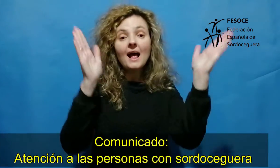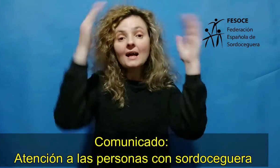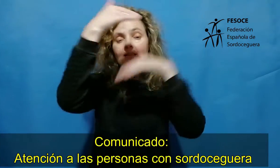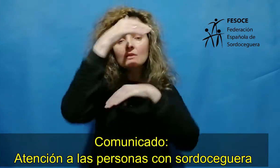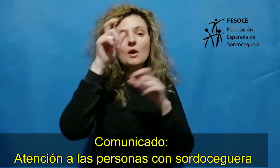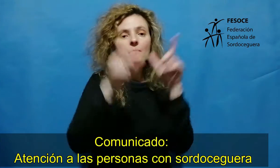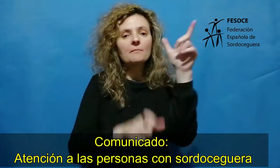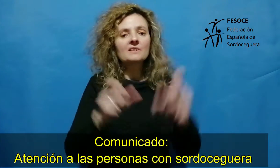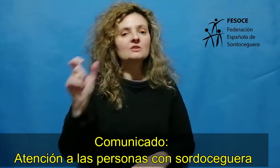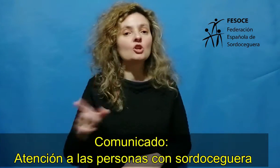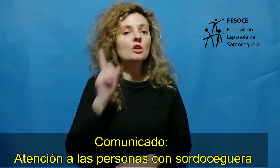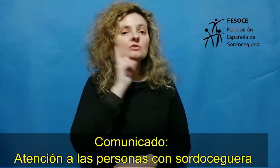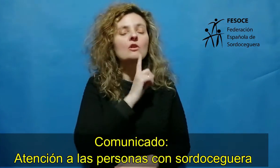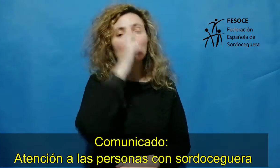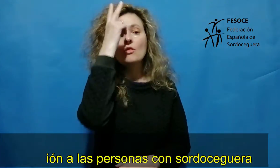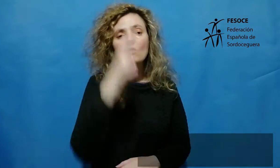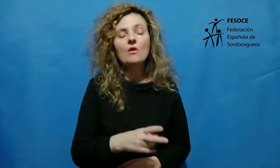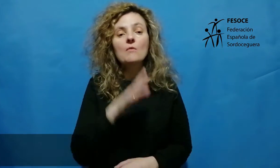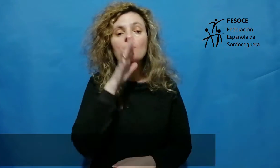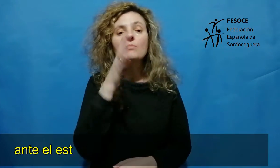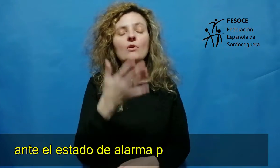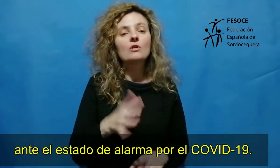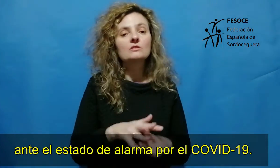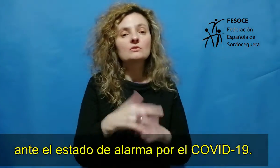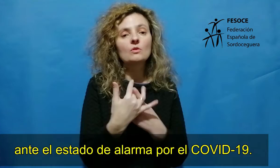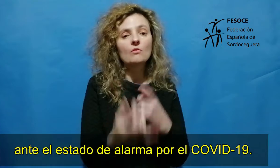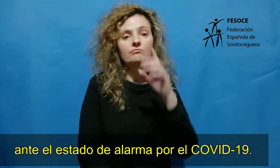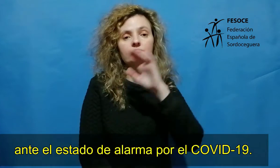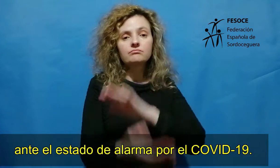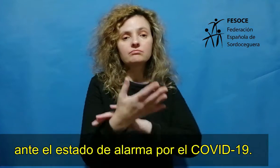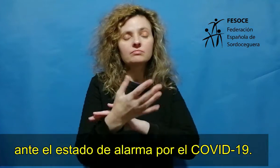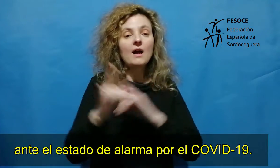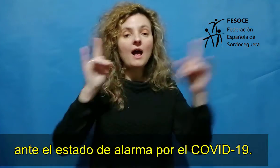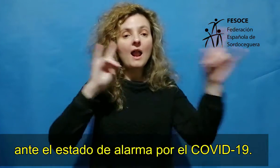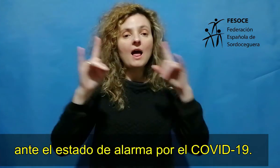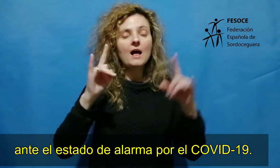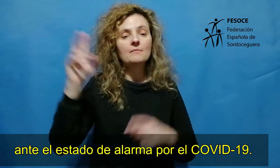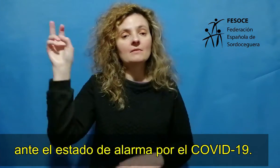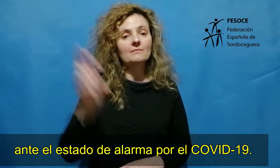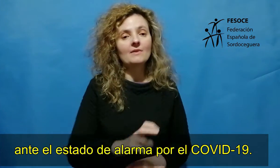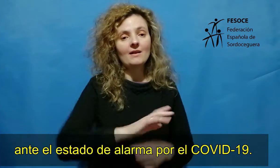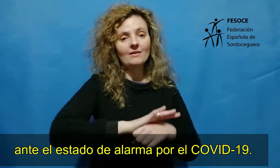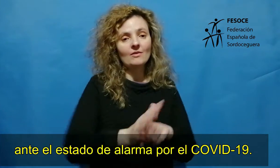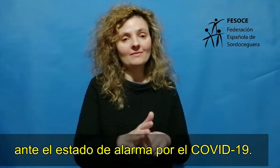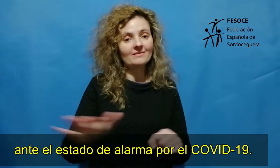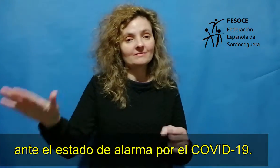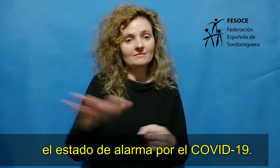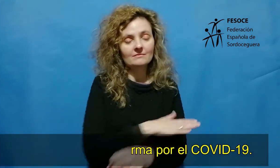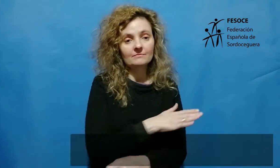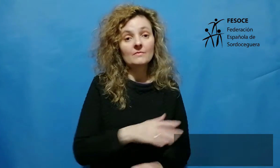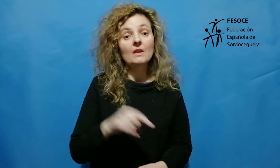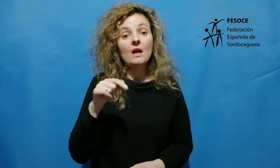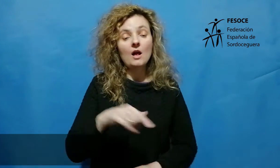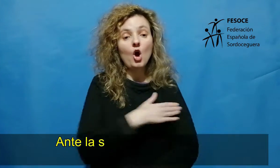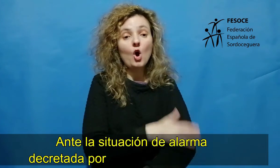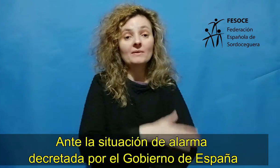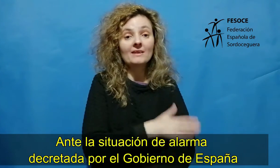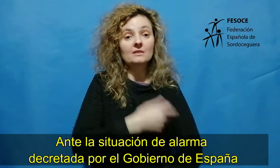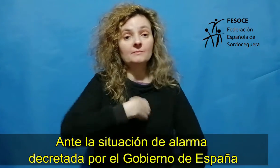Comunicado. Atención a las personas con sordoseguera ante el estado de alarma por el coronavirus. Ante la situación de